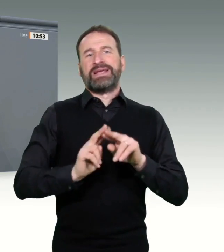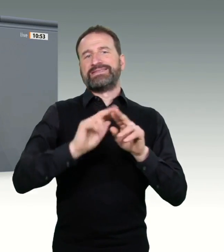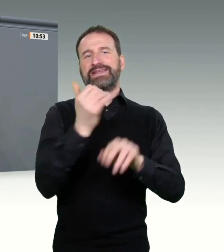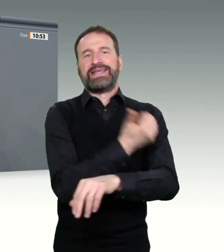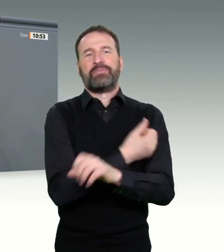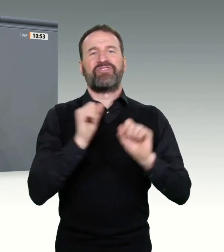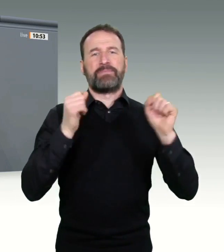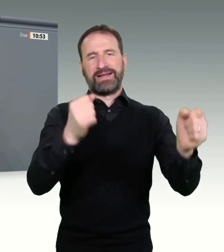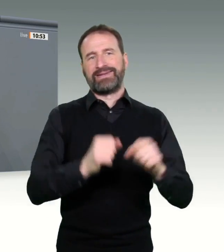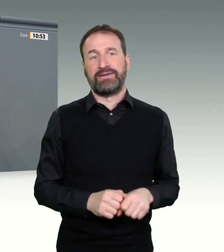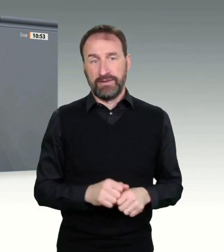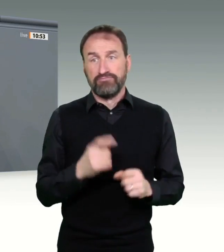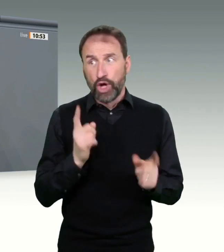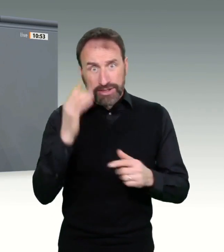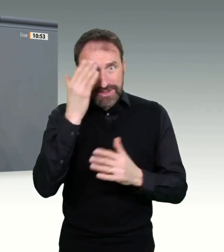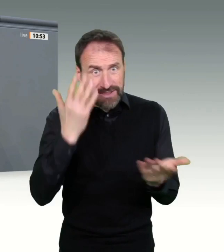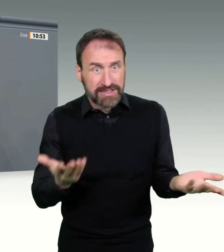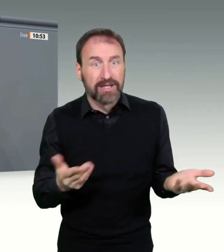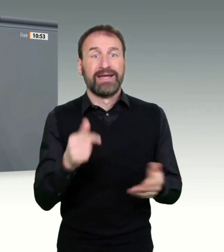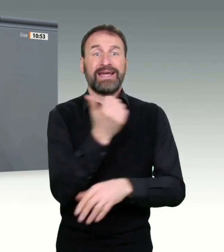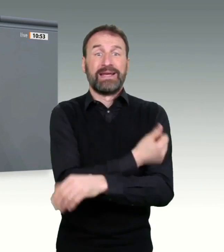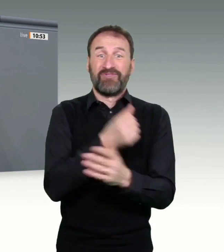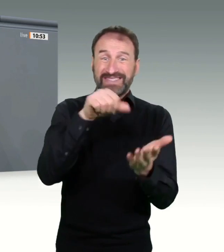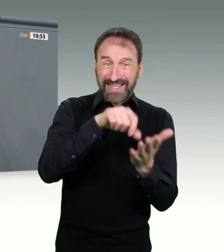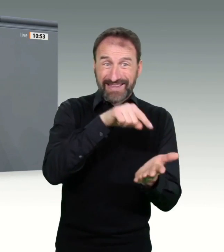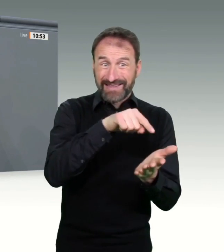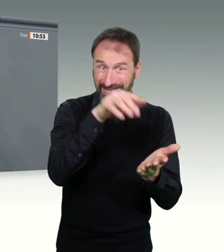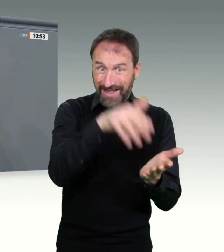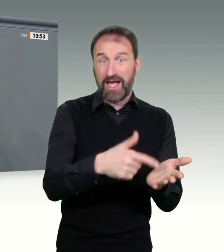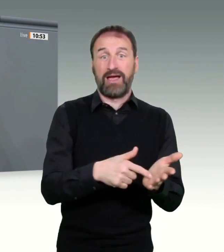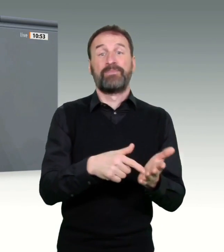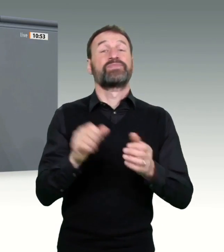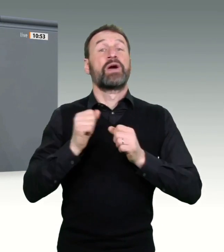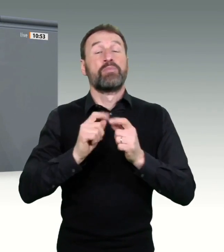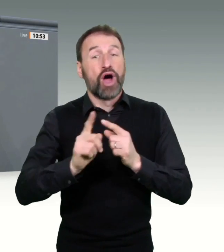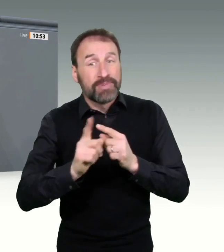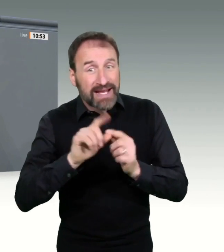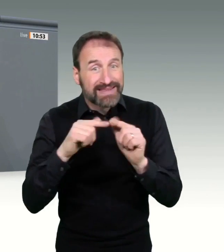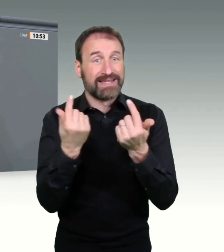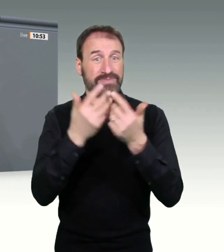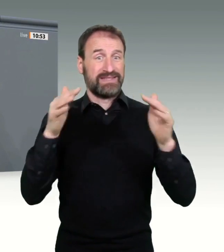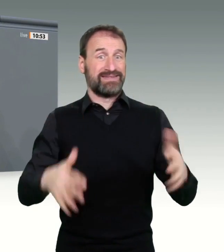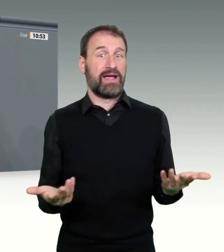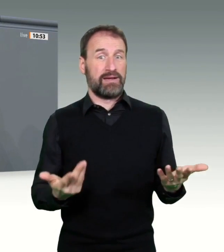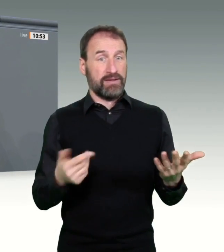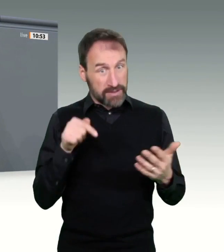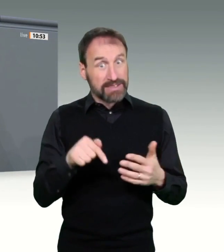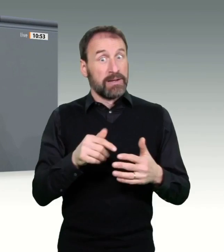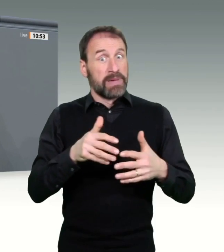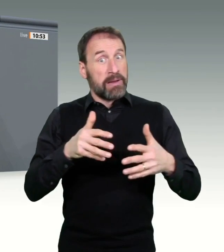Ich sage endlich, weil Arztpraxen sehr wohl seit vielen Jahren regelmäßig und routinemäßig Impfungen planen und